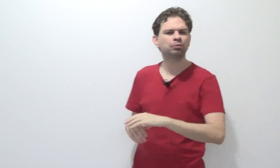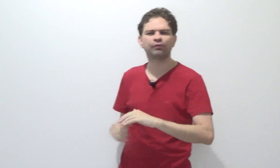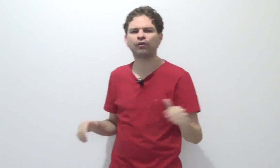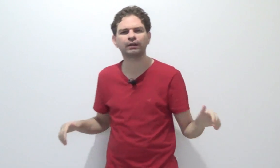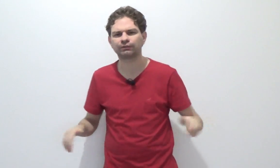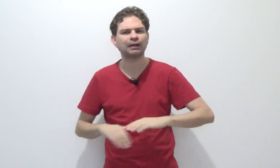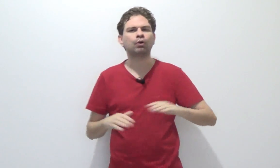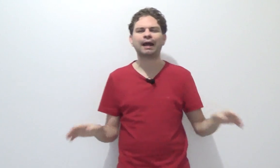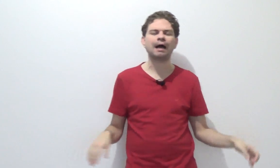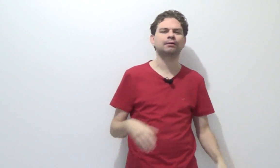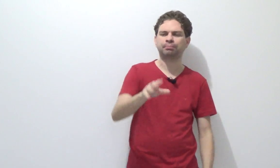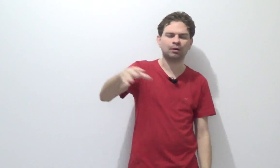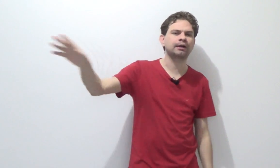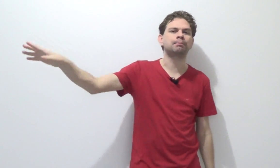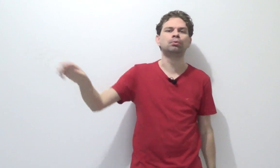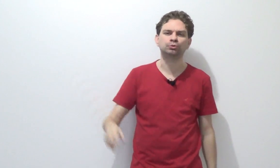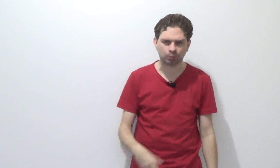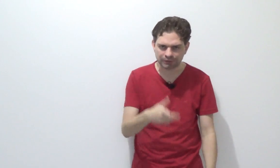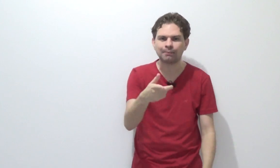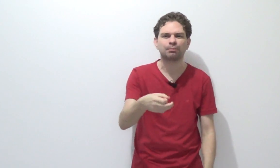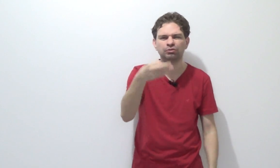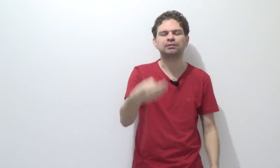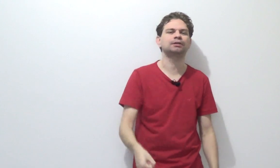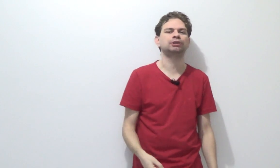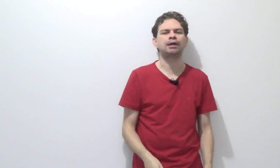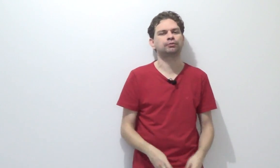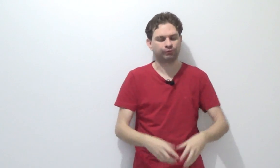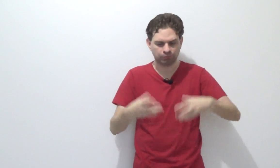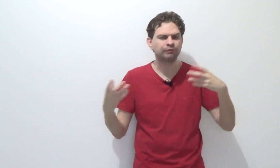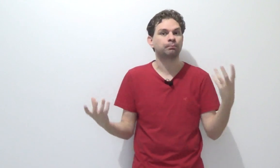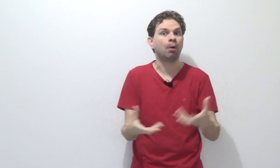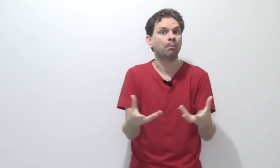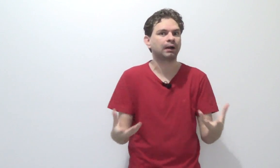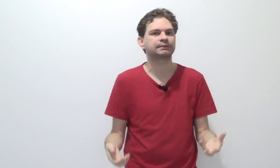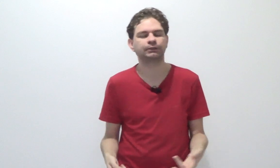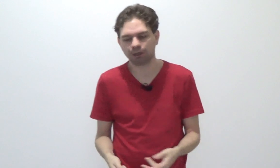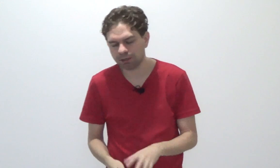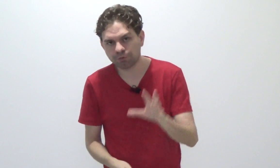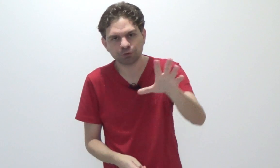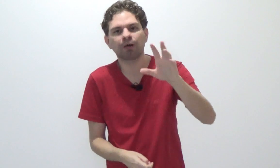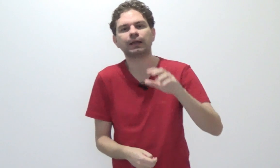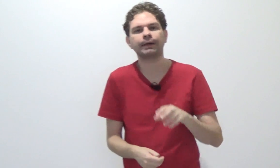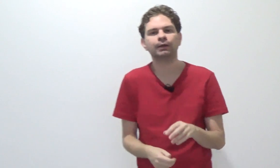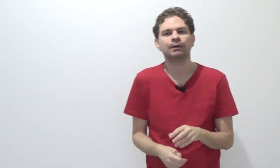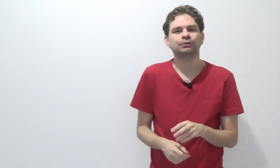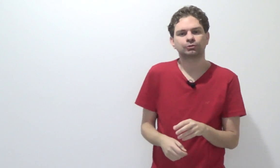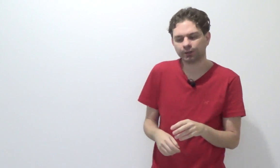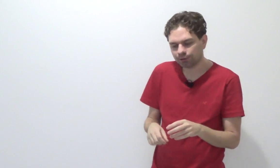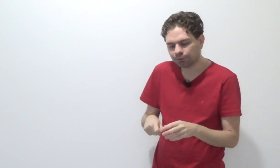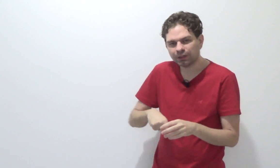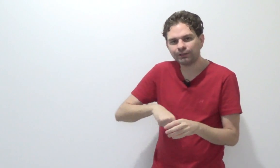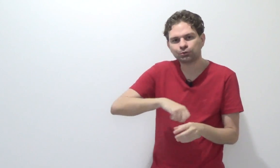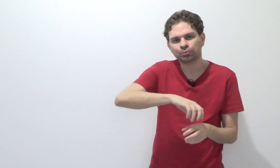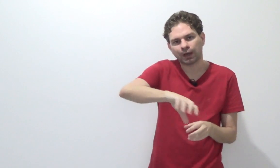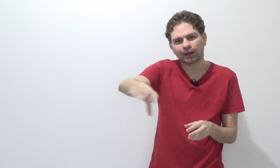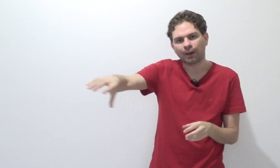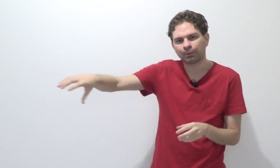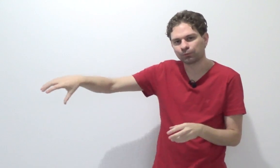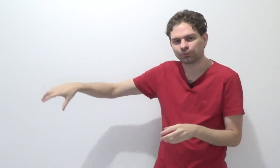muito forte, vai adorar. Pô, Crepúsculo, sabe? Muito inteligente, um livro bom pra cacete. Vou te mandar aí. Só que eu encho a capa do